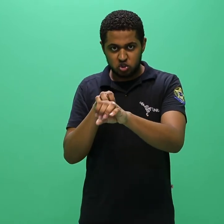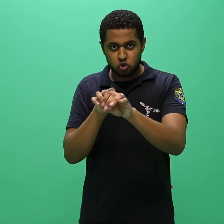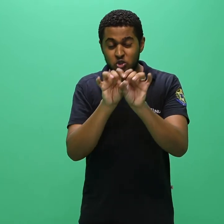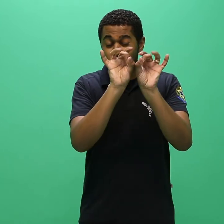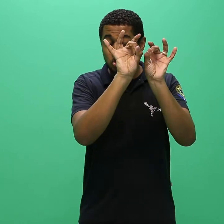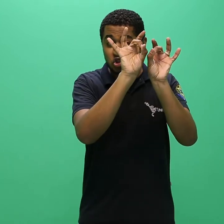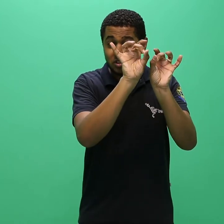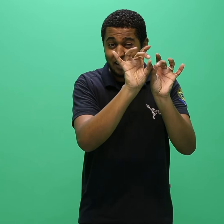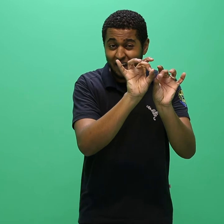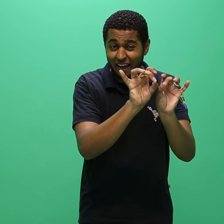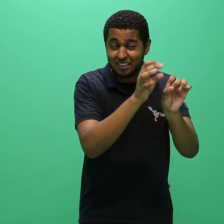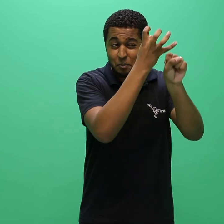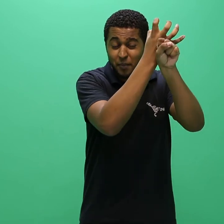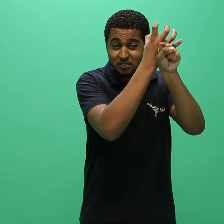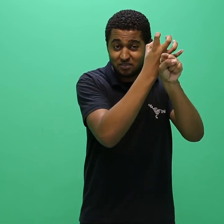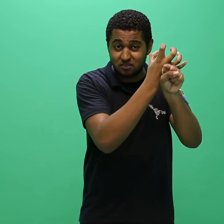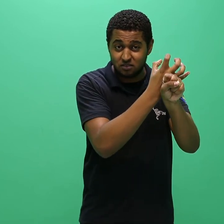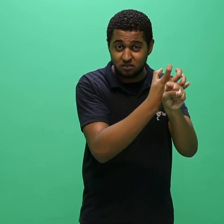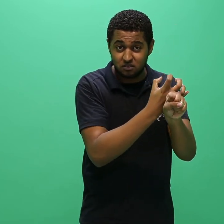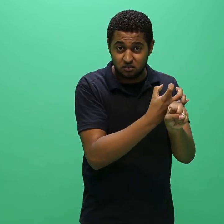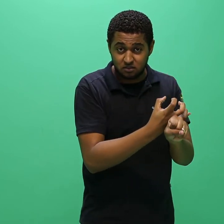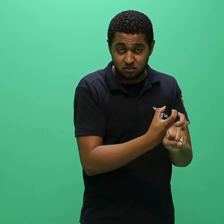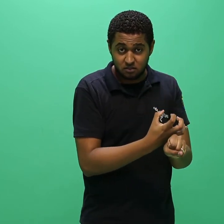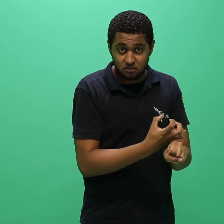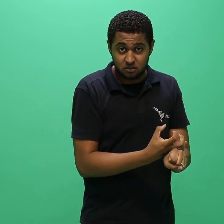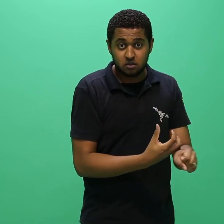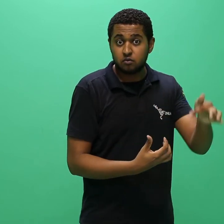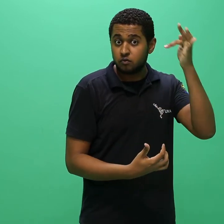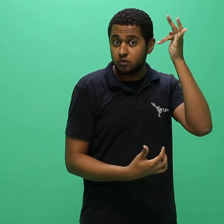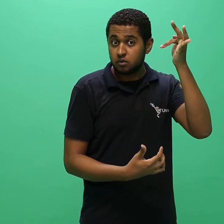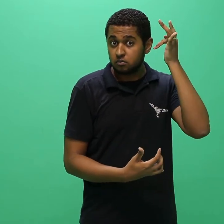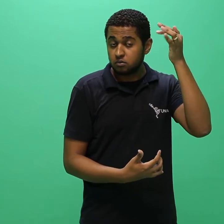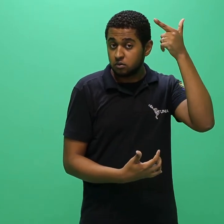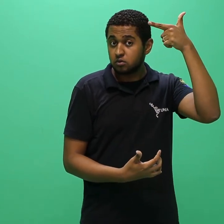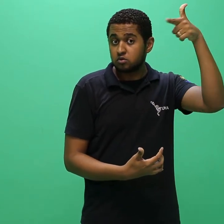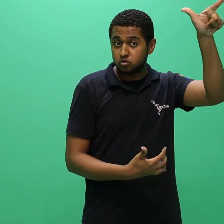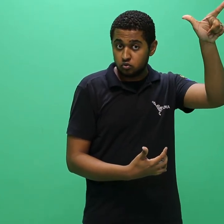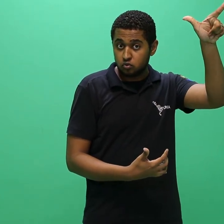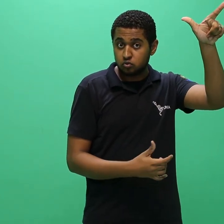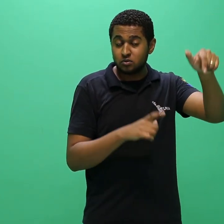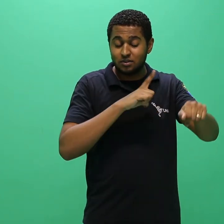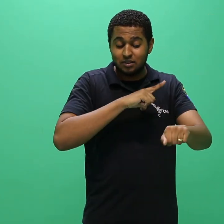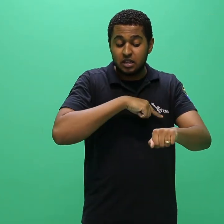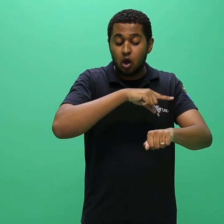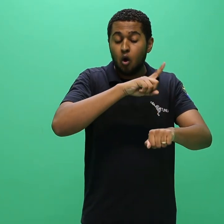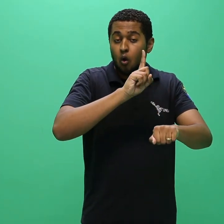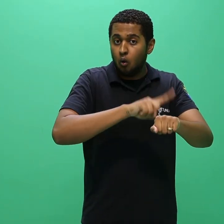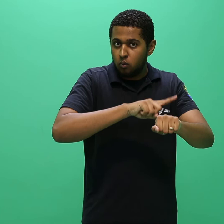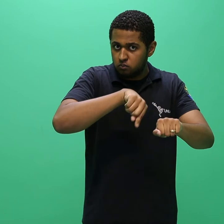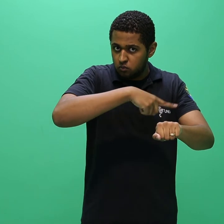eletrônico e anexar seguintes digitalizados.